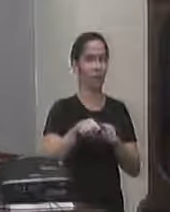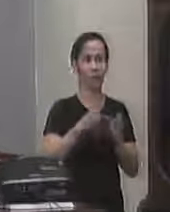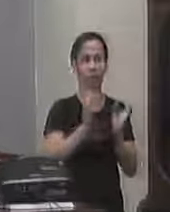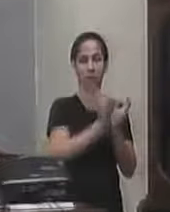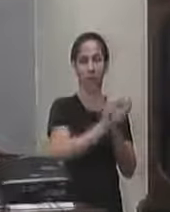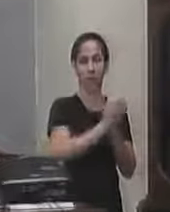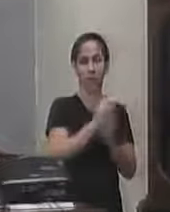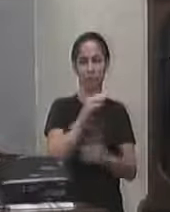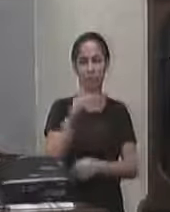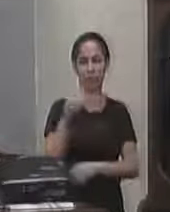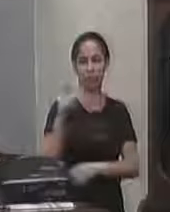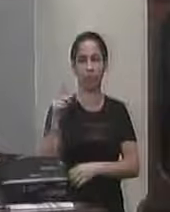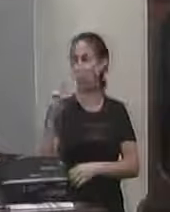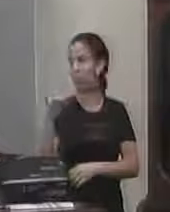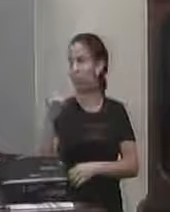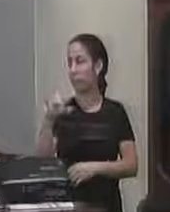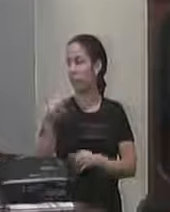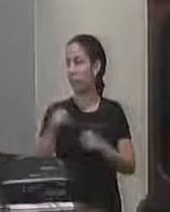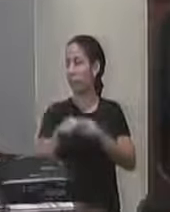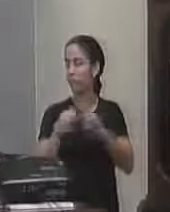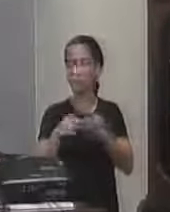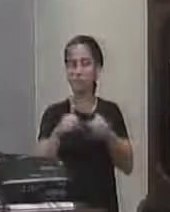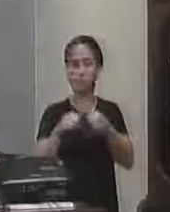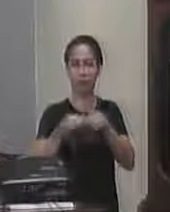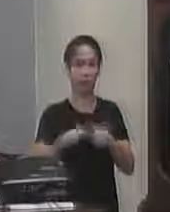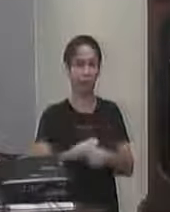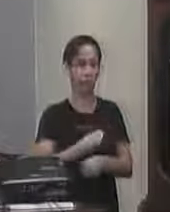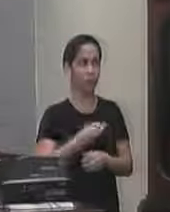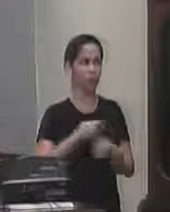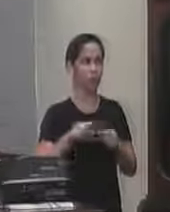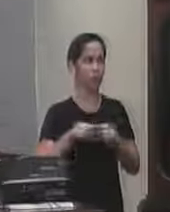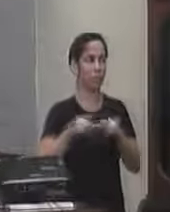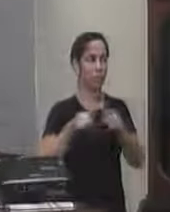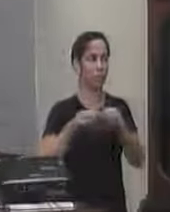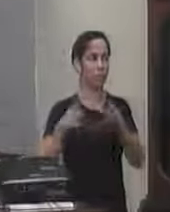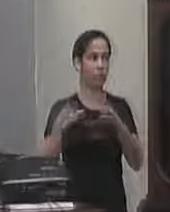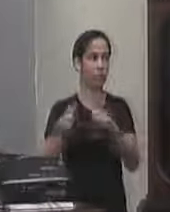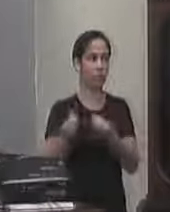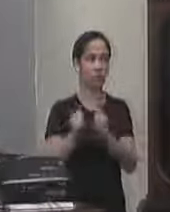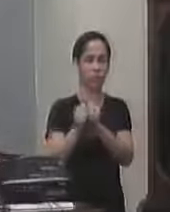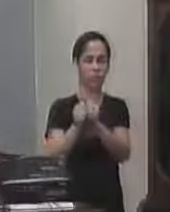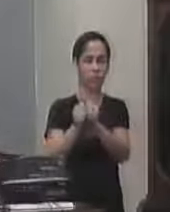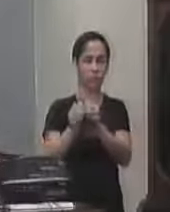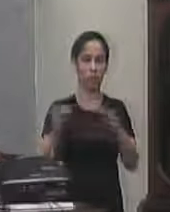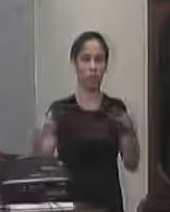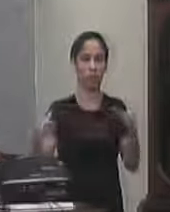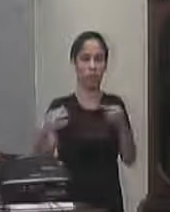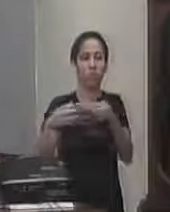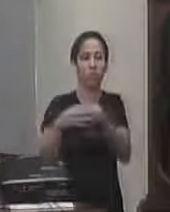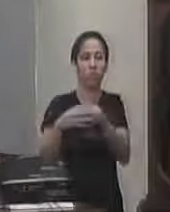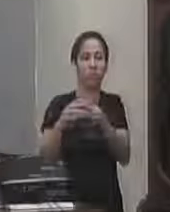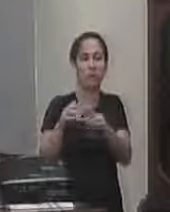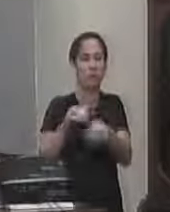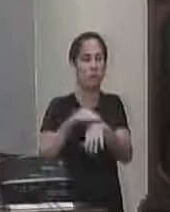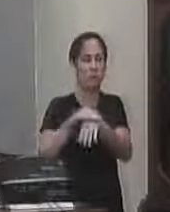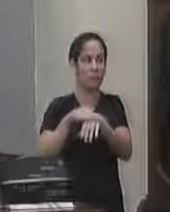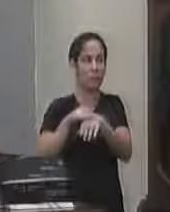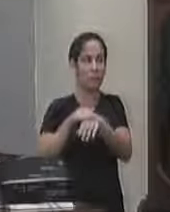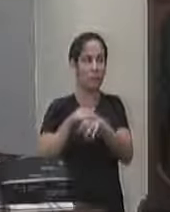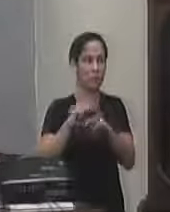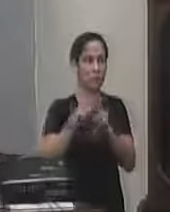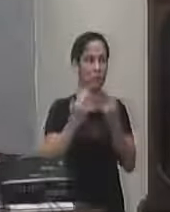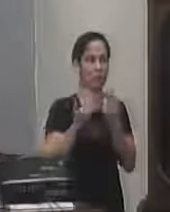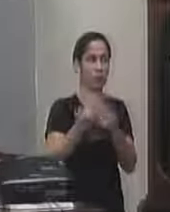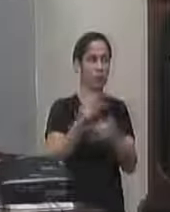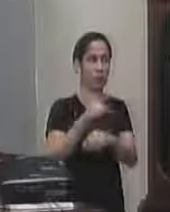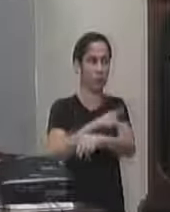comunidade São Bento mas eu estive com a comunidade aproveitei o momento que a comunidade já estava reunida fui até lá eles estavam em reunião